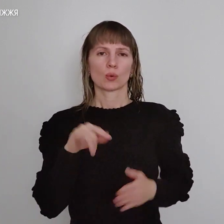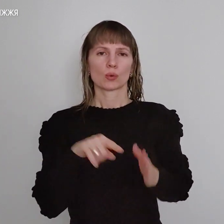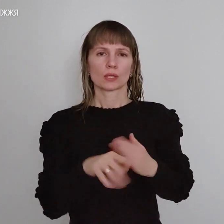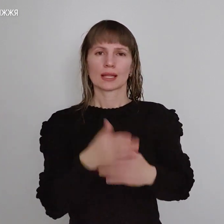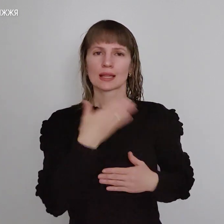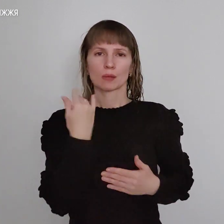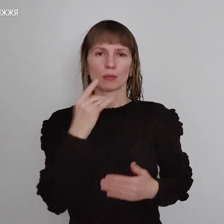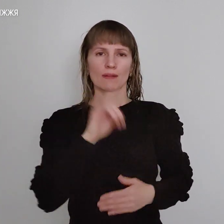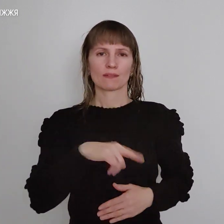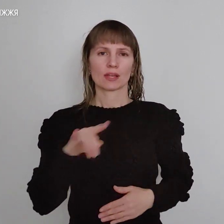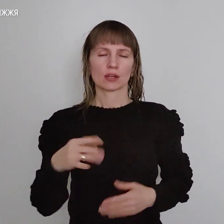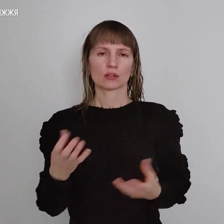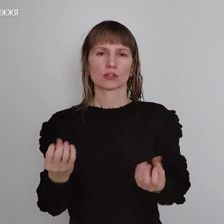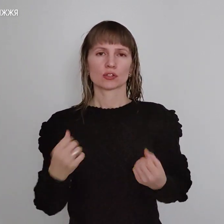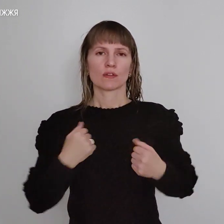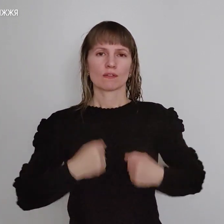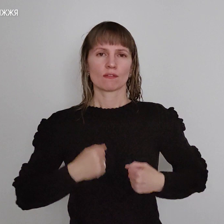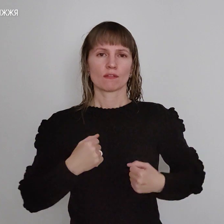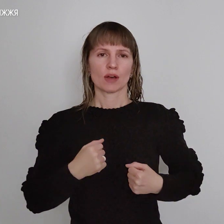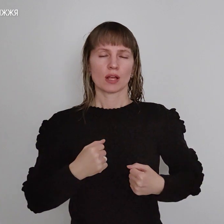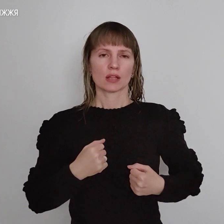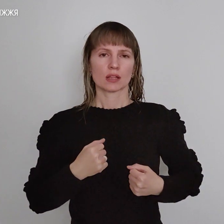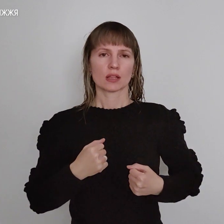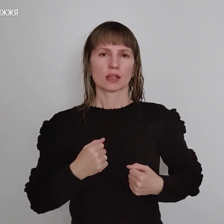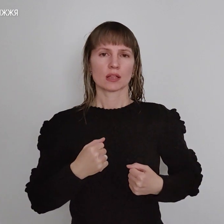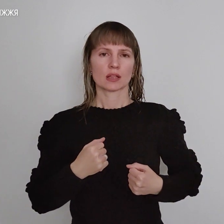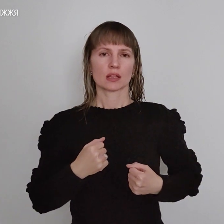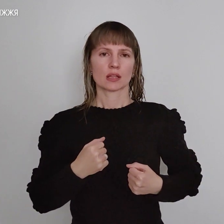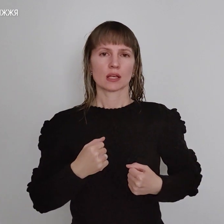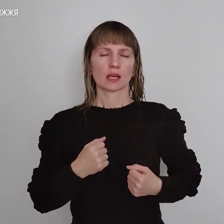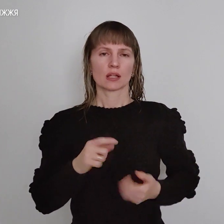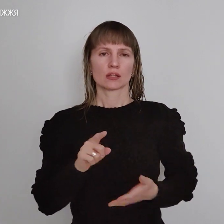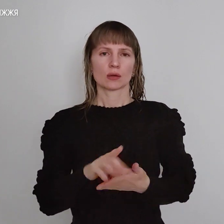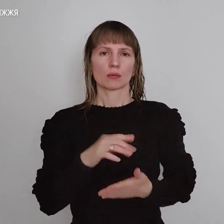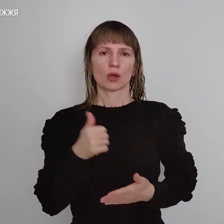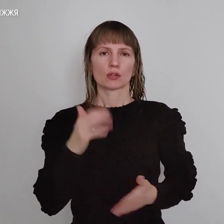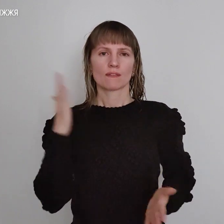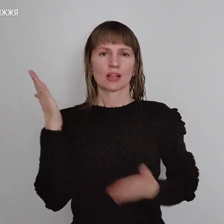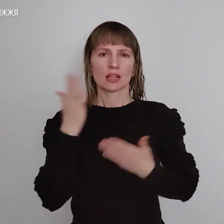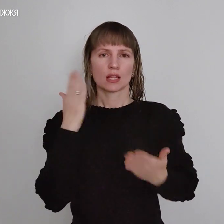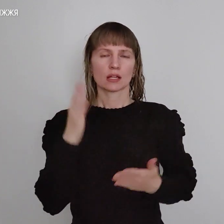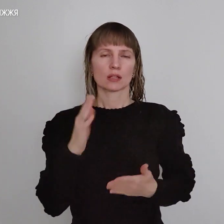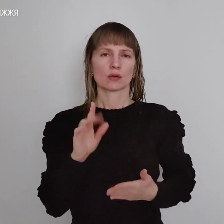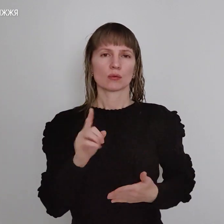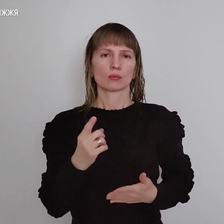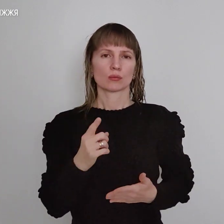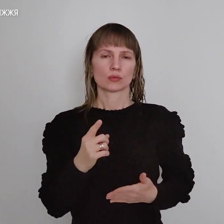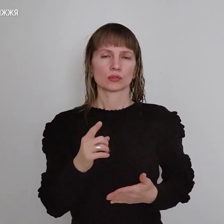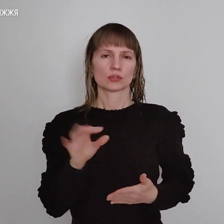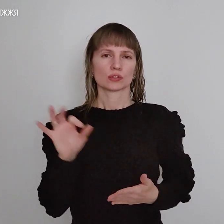віх. Крім того, ванна в хороших чоловік, є хороша конфіляція. Адже обслідування часто піднімають